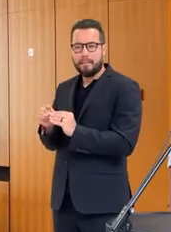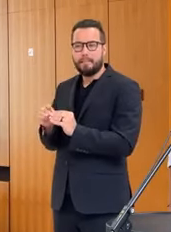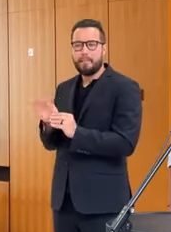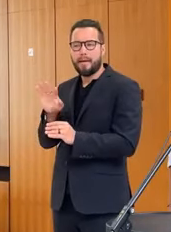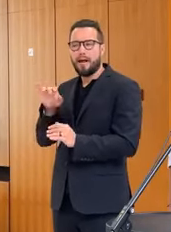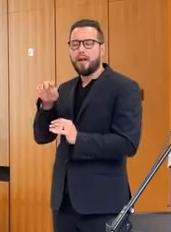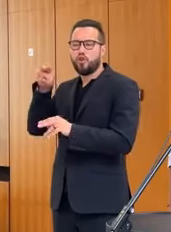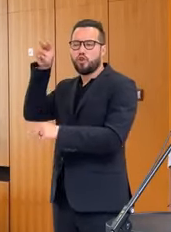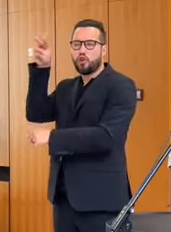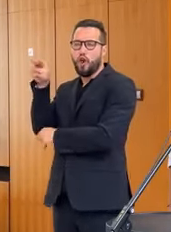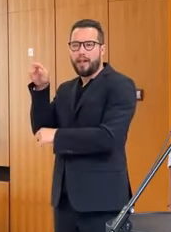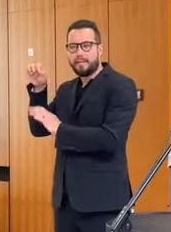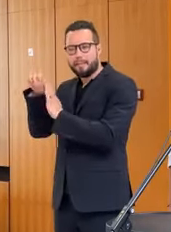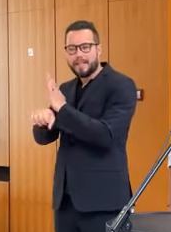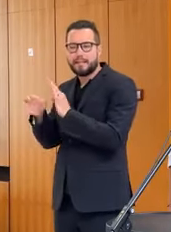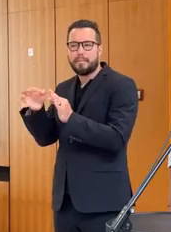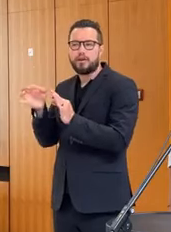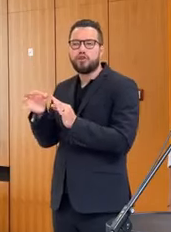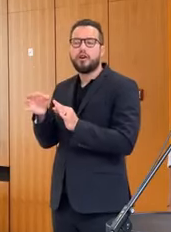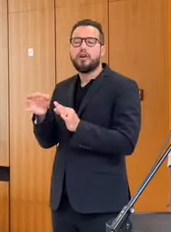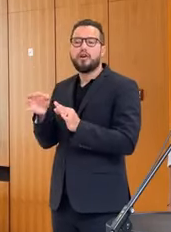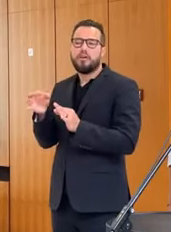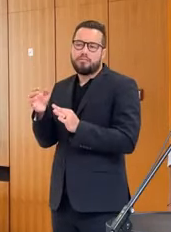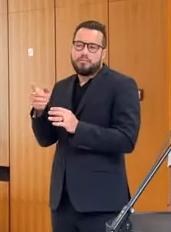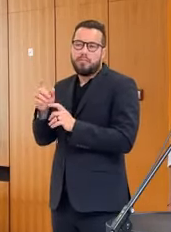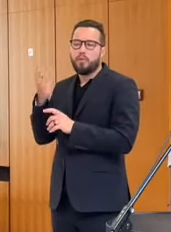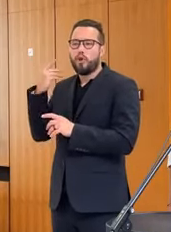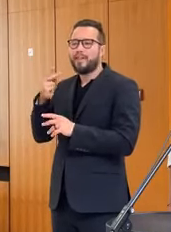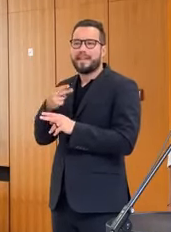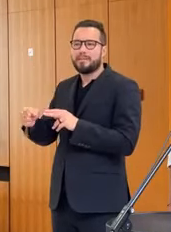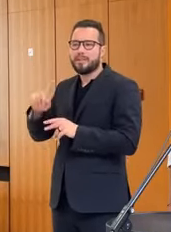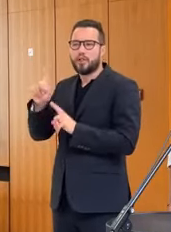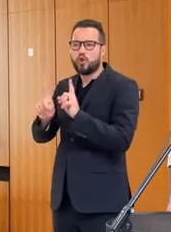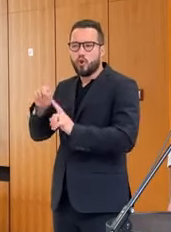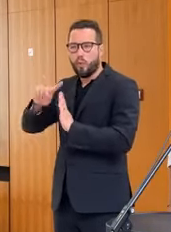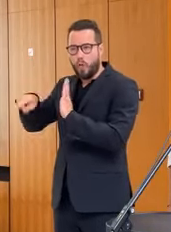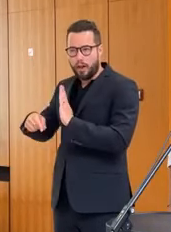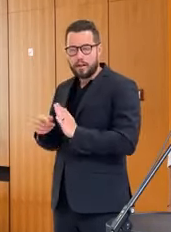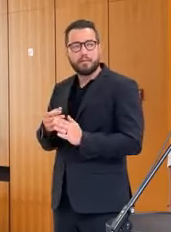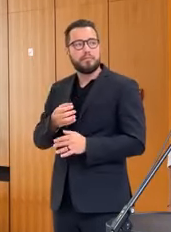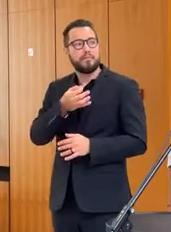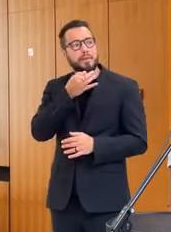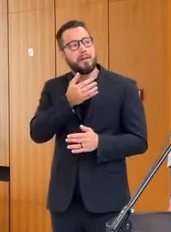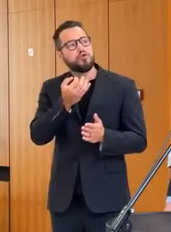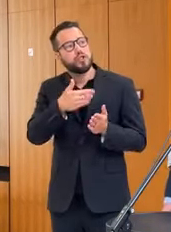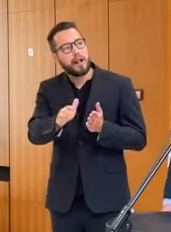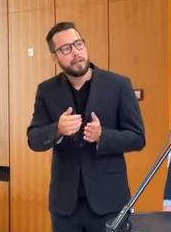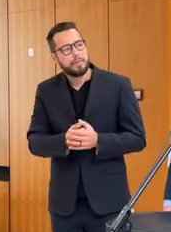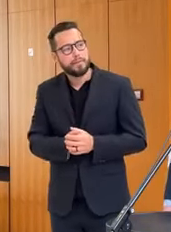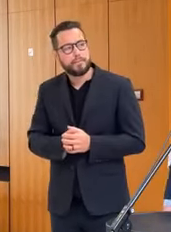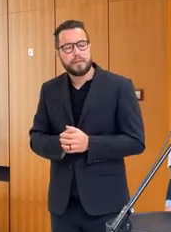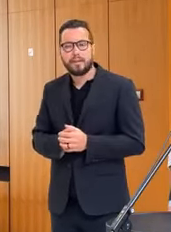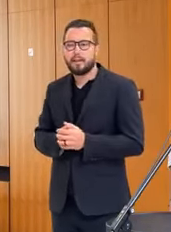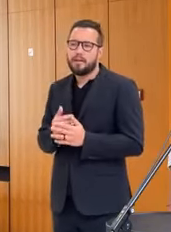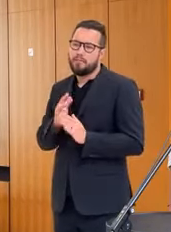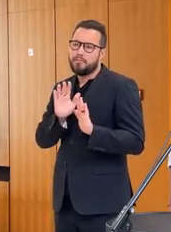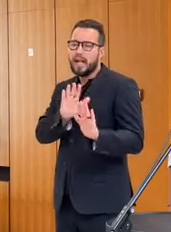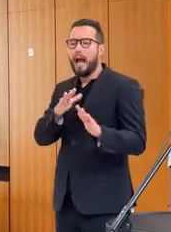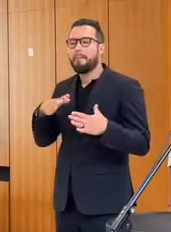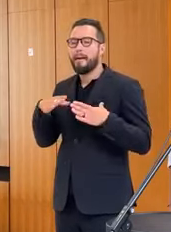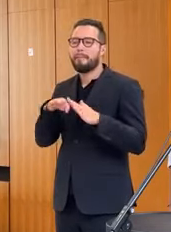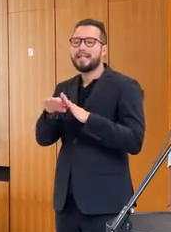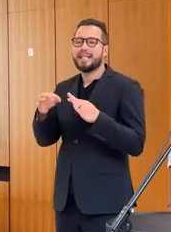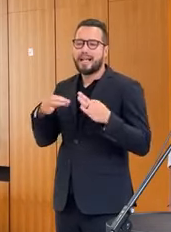Ja by som to možno nechal na vyjadrenie pani podpresedničky vlády a pána ministra